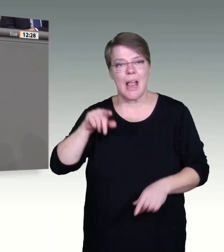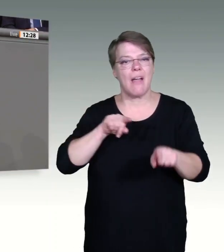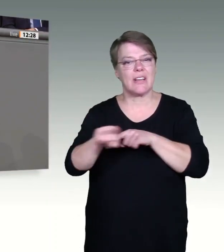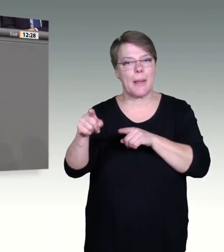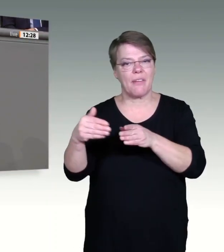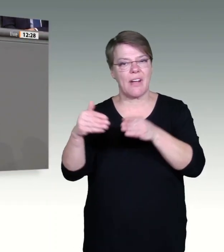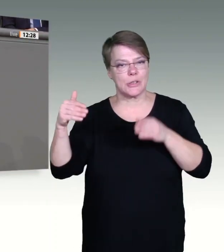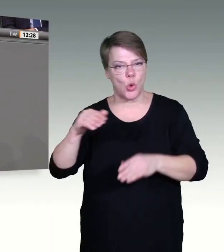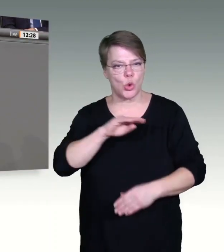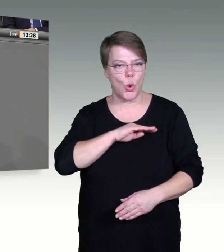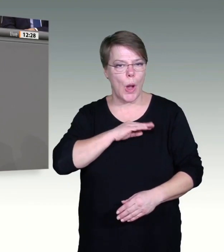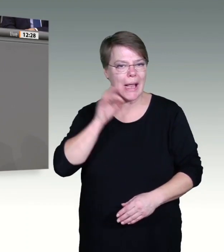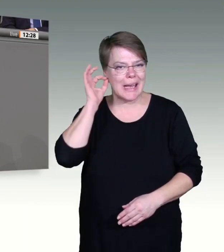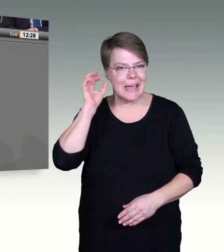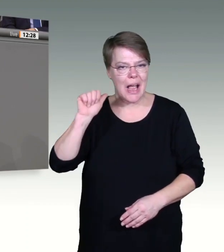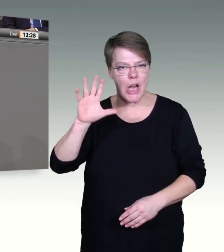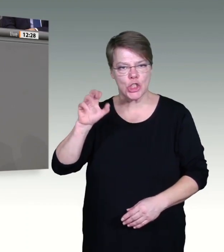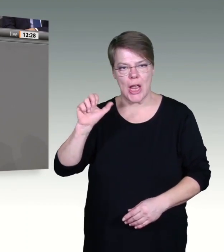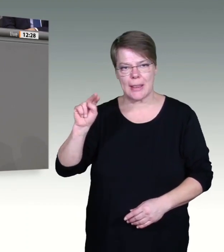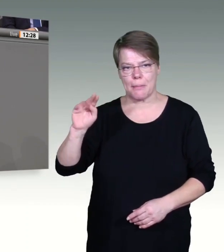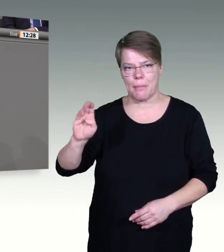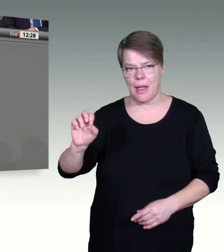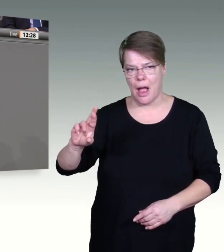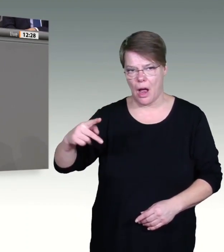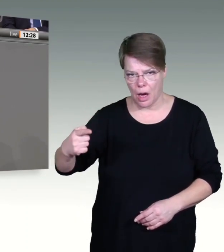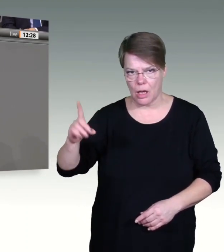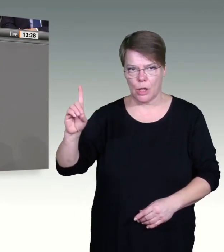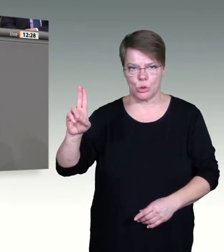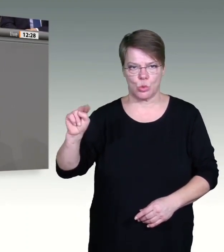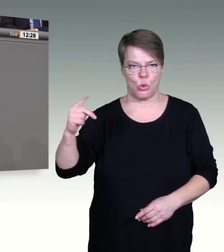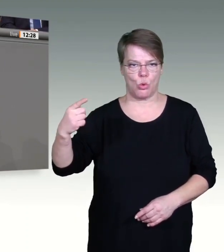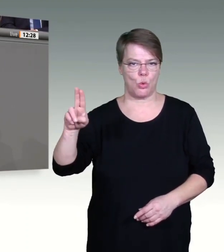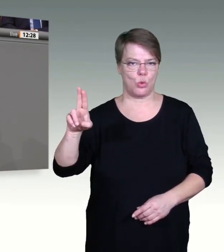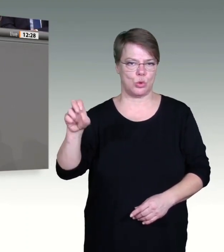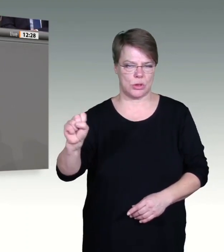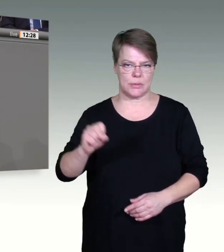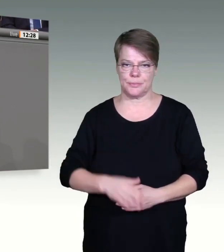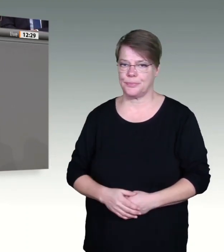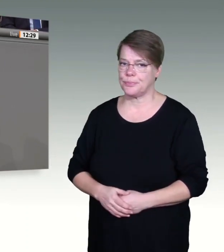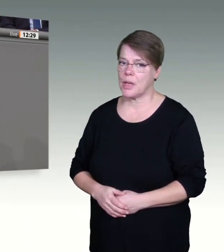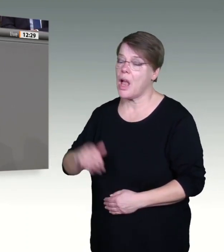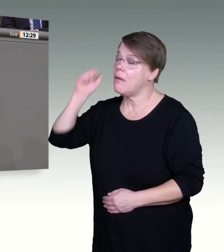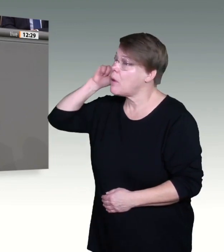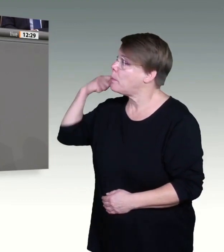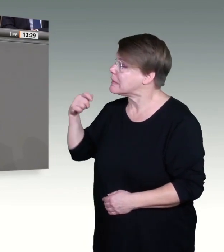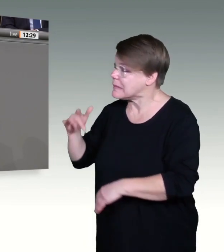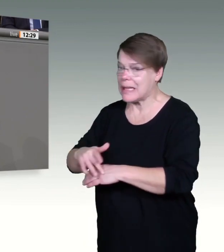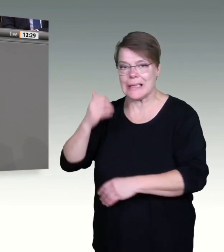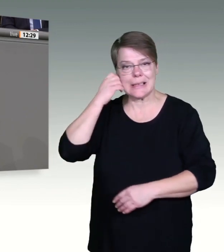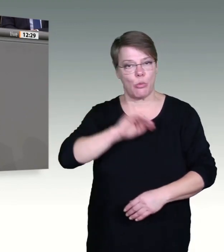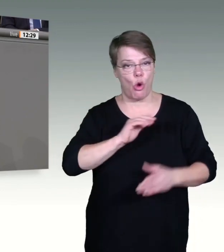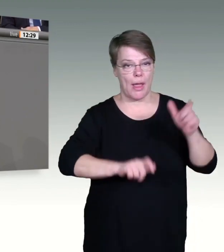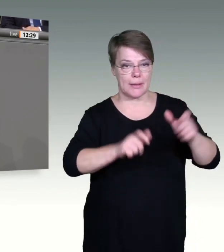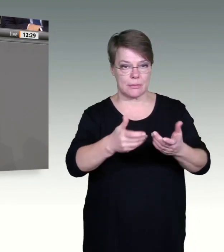-Situation ist sehr ernst. stand heute über 4 900 Patientinnen und Patienten,